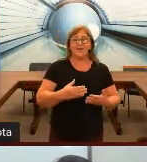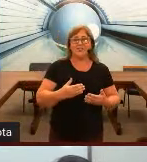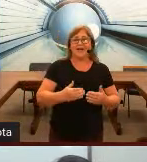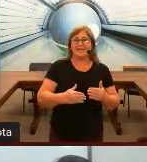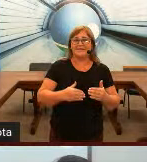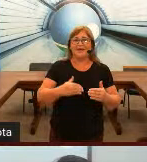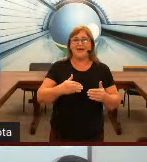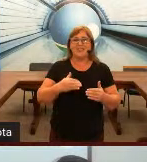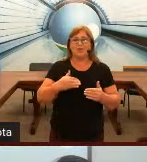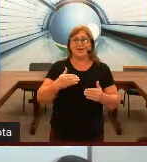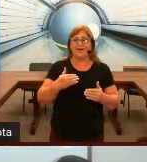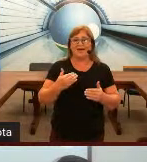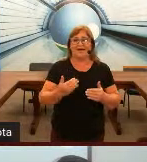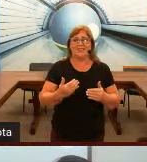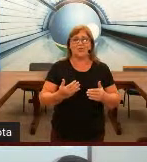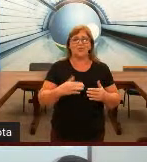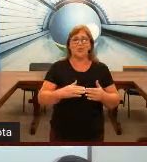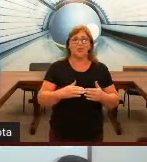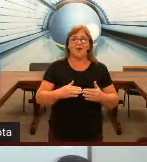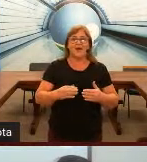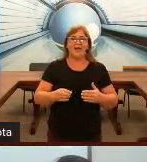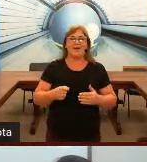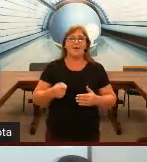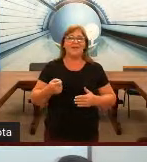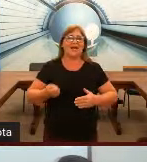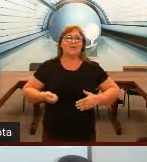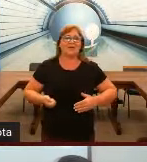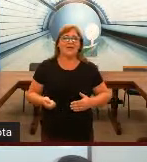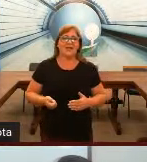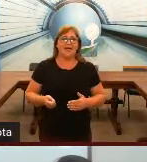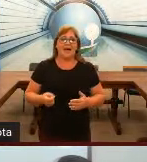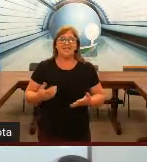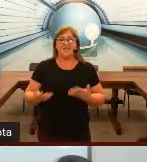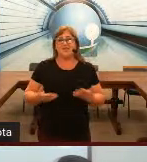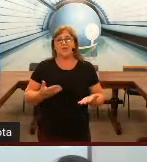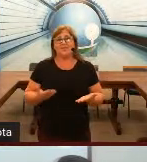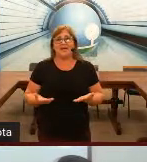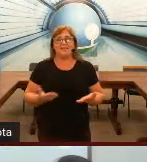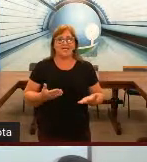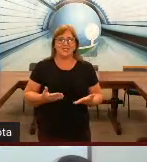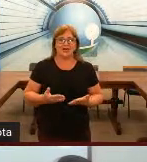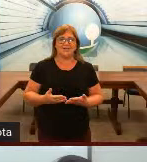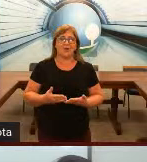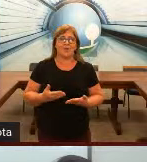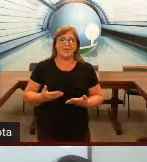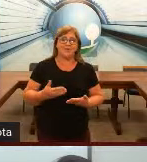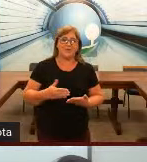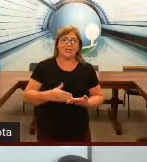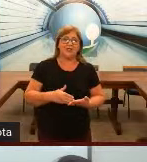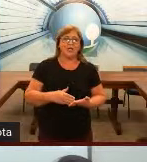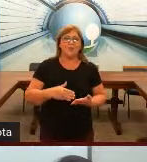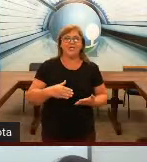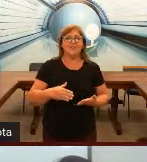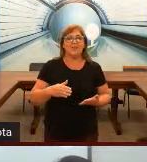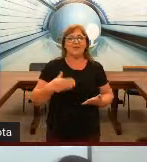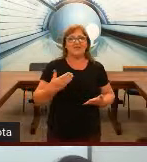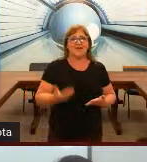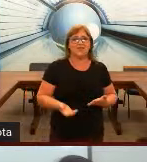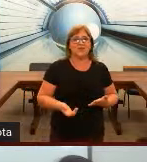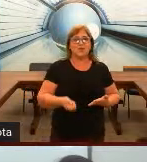aprende a falar desde quando ela nasce. E o surdo, ele vai aprender a língua dele, às vezes, com seis, sete anos. Então, é perda muito grande. Por isso que, muitas vezes, o